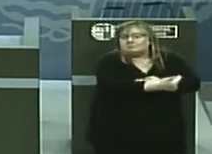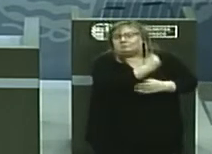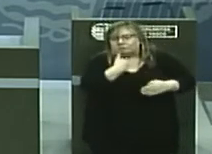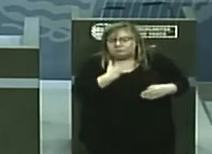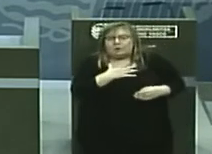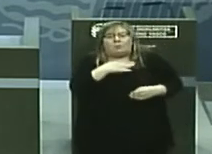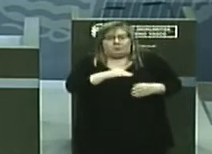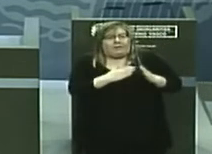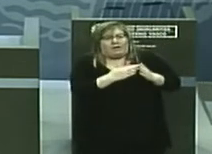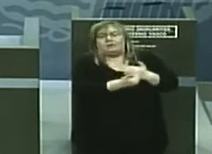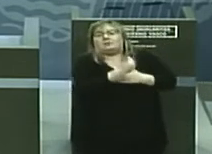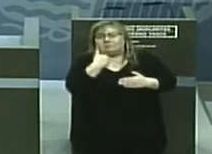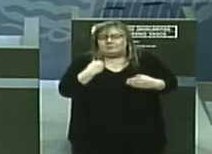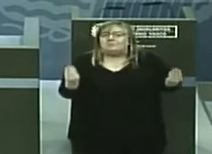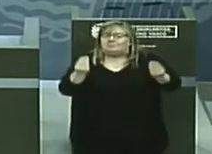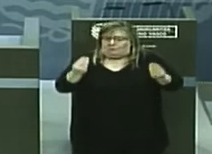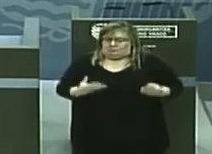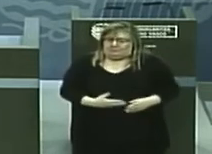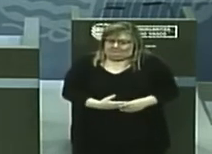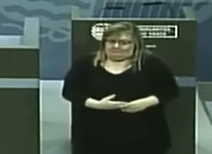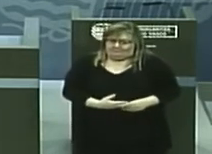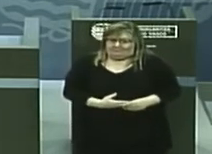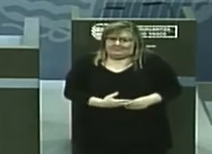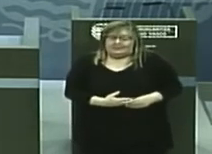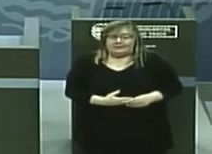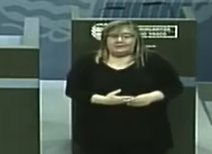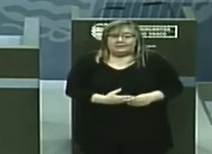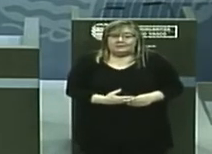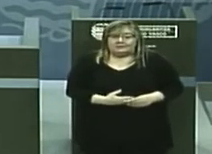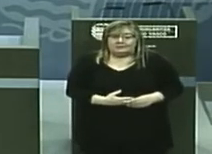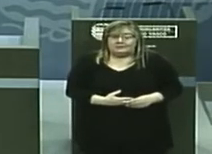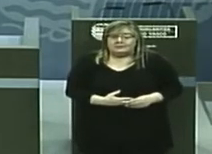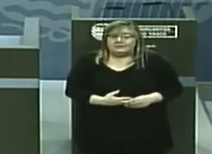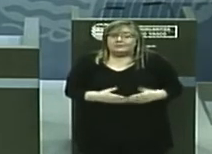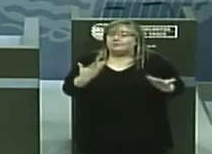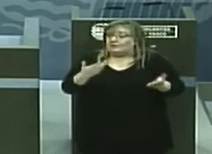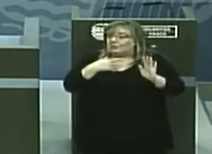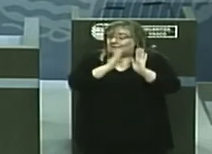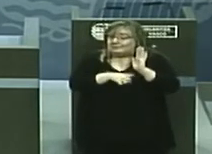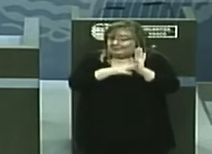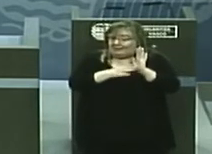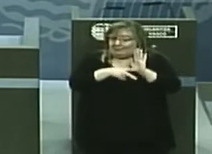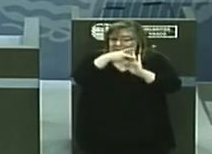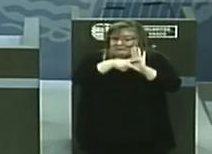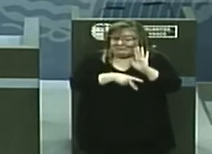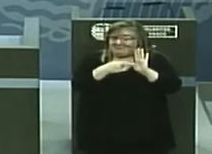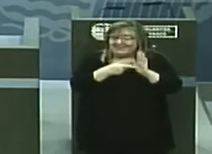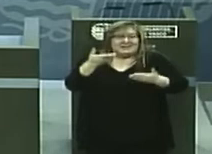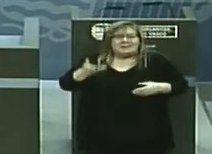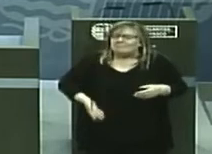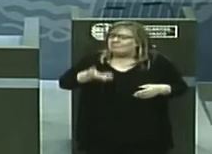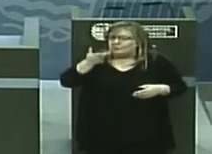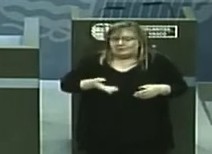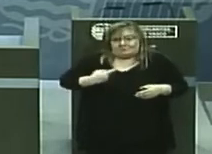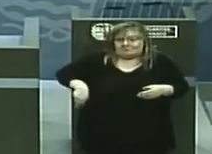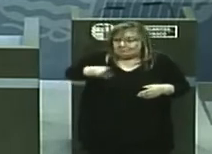el propio centro al domicilio del paciente. Estas serían, como digo, las principales pautas a observar